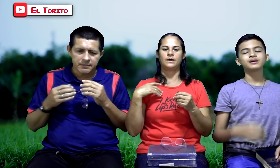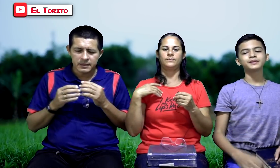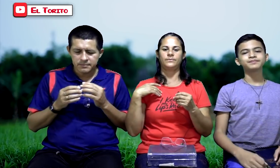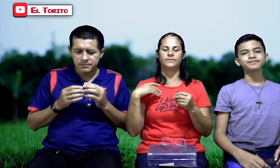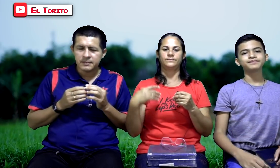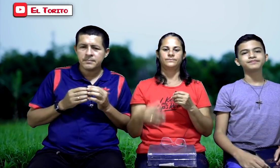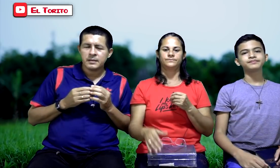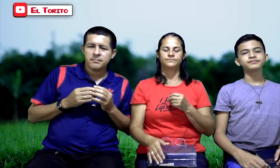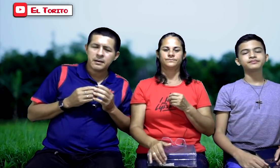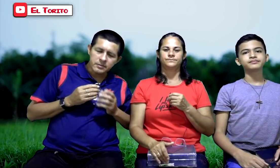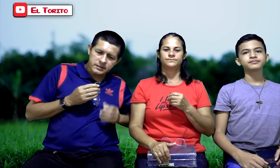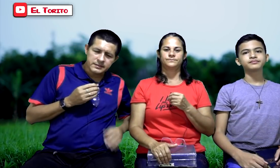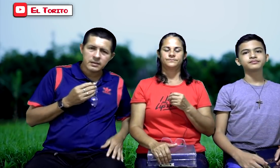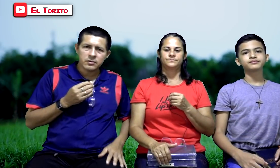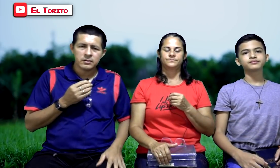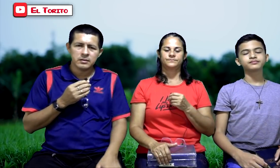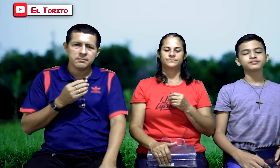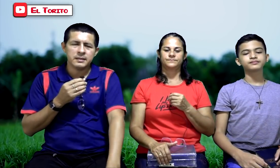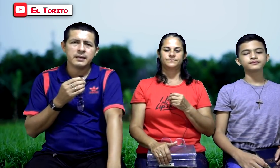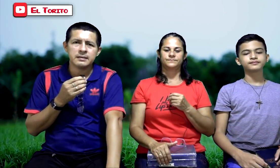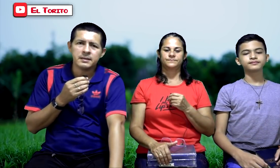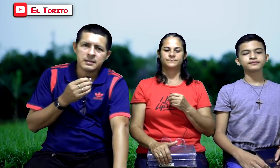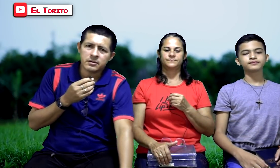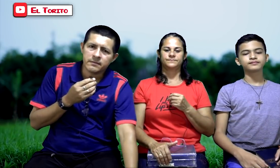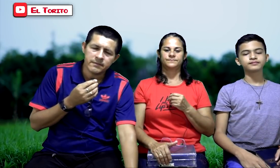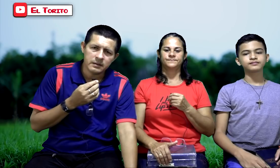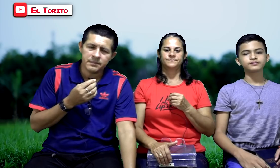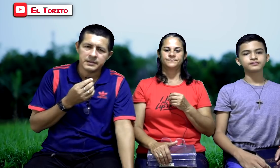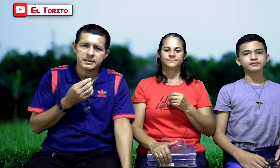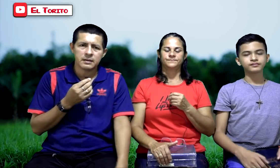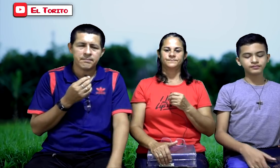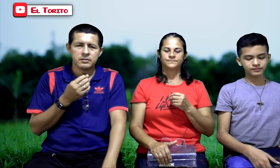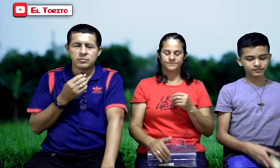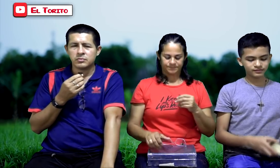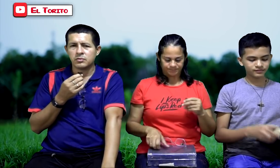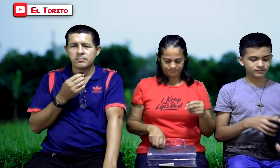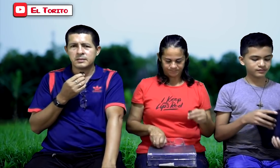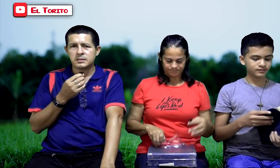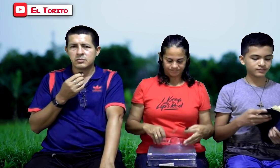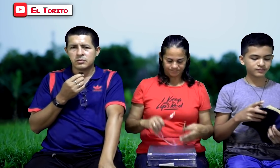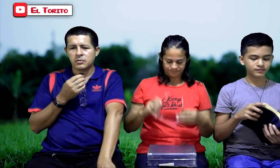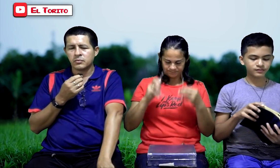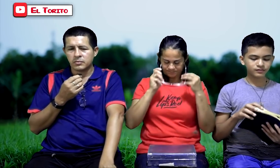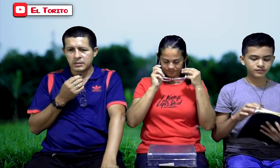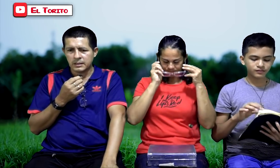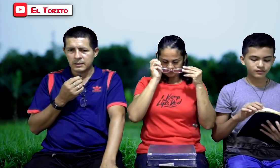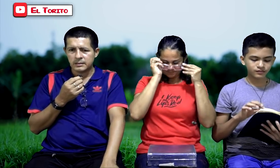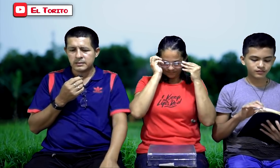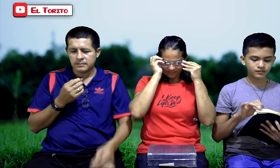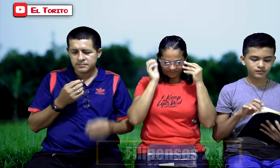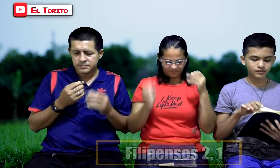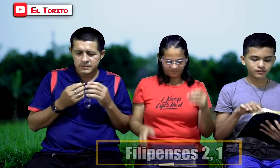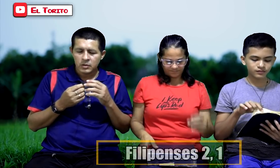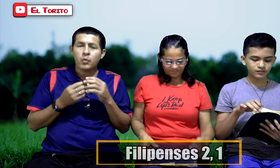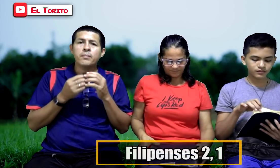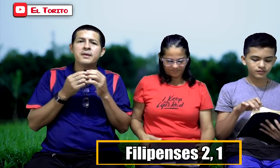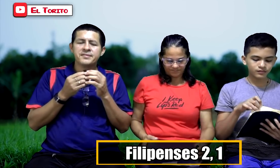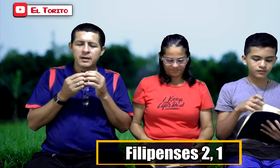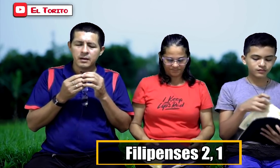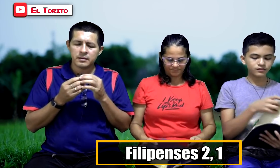Amén. Bien, vamos a hacerlo inmediatamente con Filipense, capítulo 2, versículo 1 en adelante. Un mensaje,